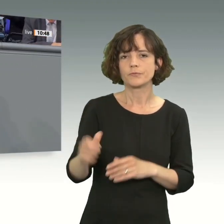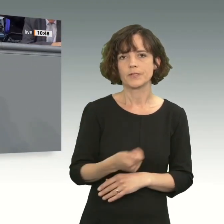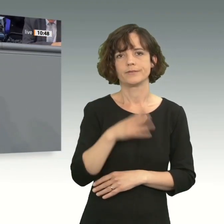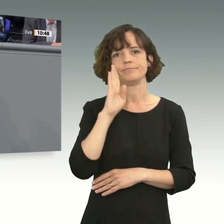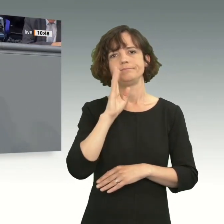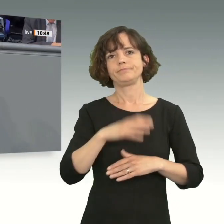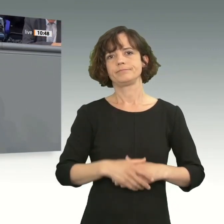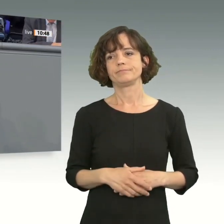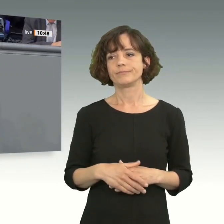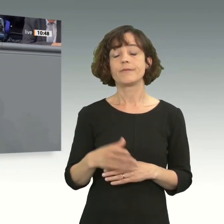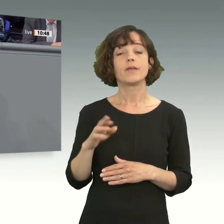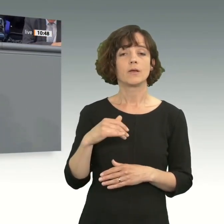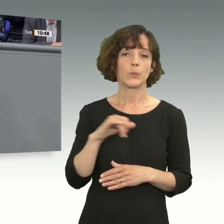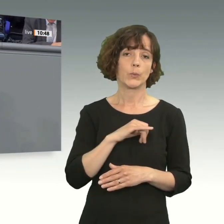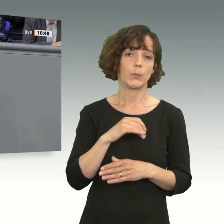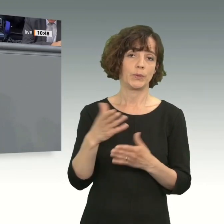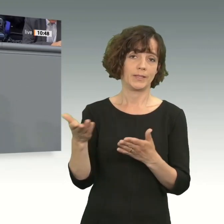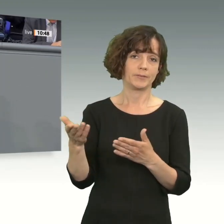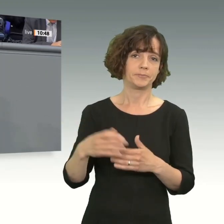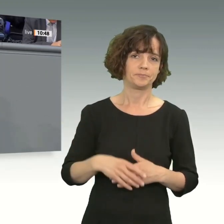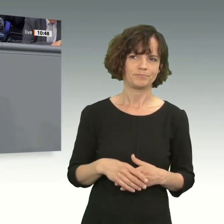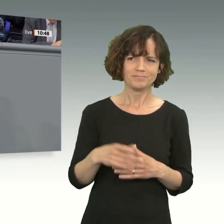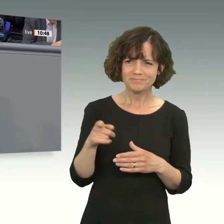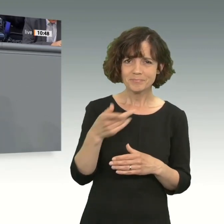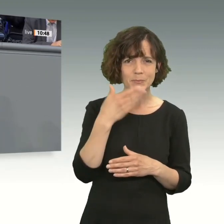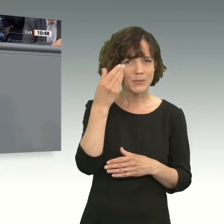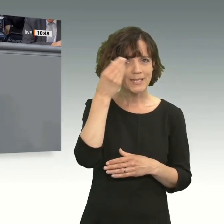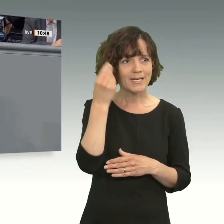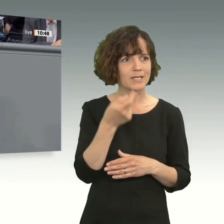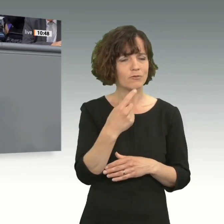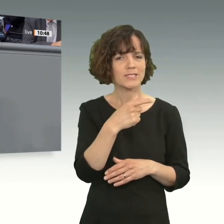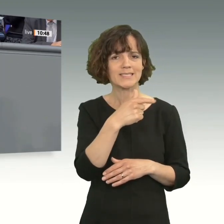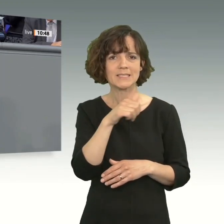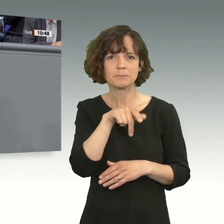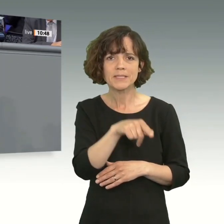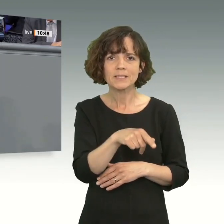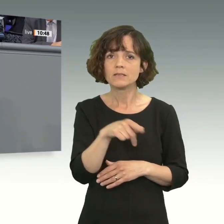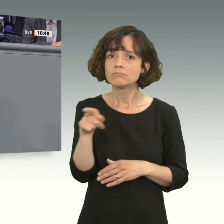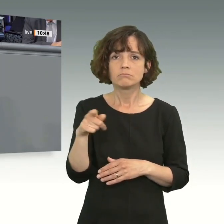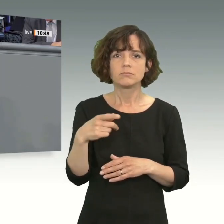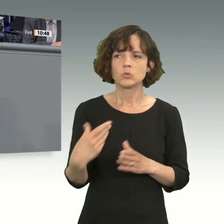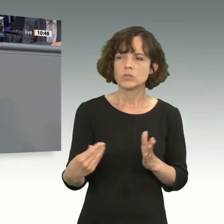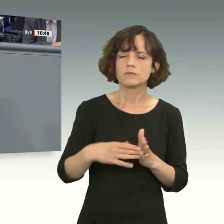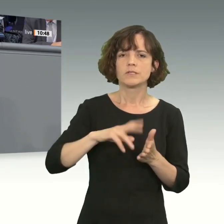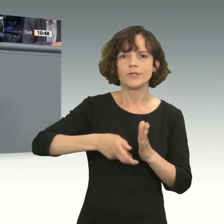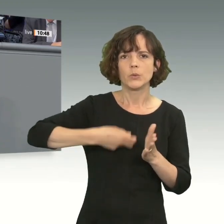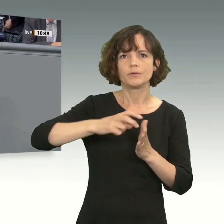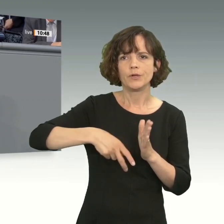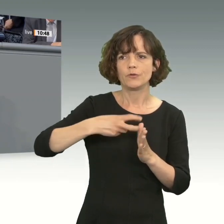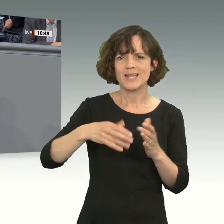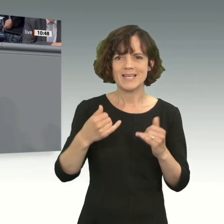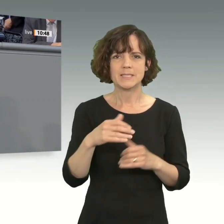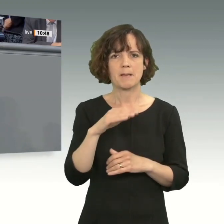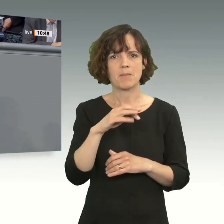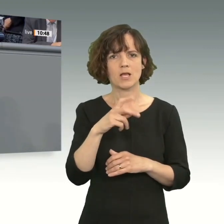von einem grünen Mitglied. Das haben Sie eben nicht gelernt aus TTIP. Sie legen immer noch eins drauf, auch bei Markus